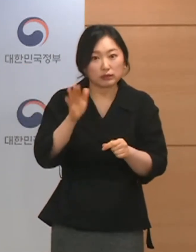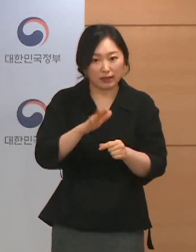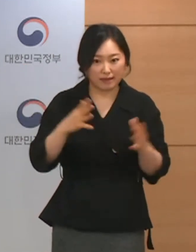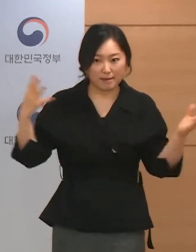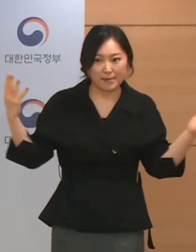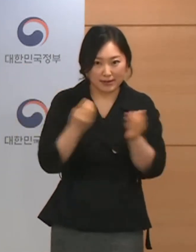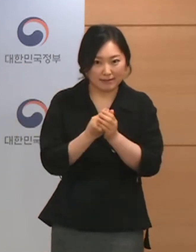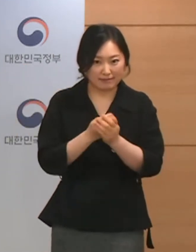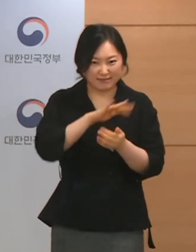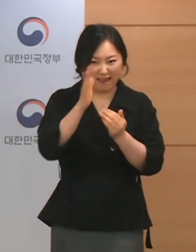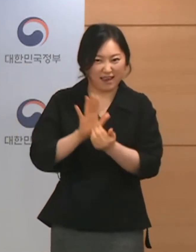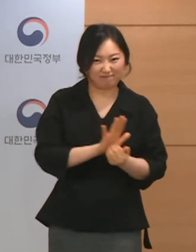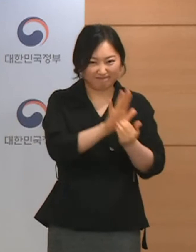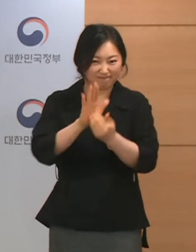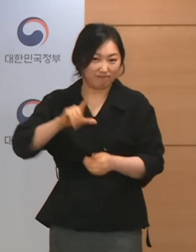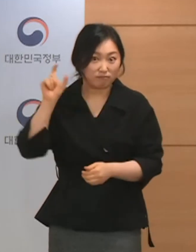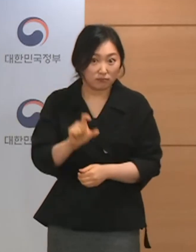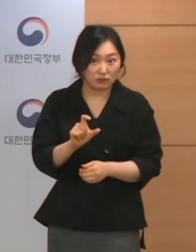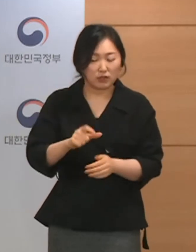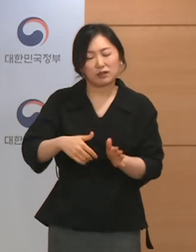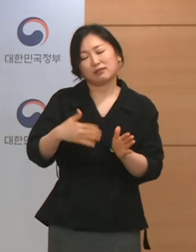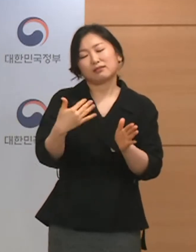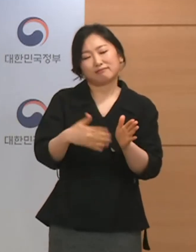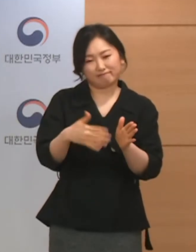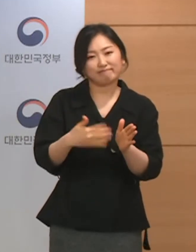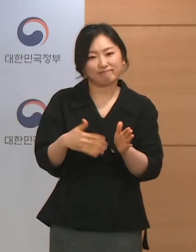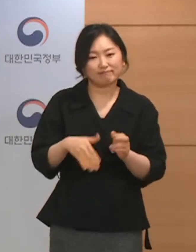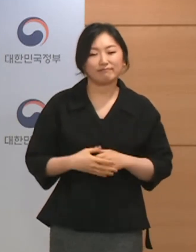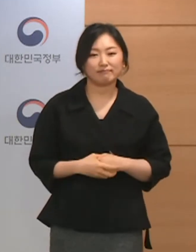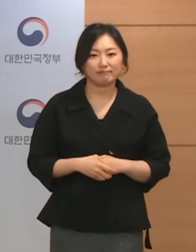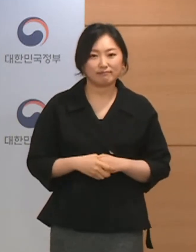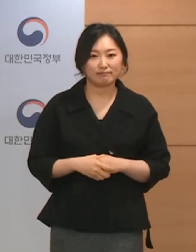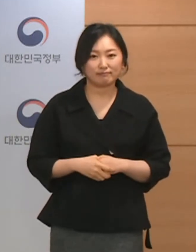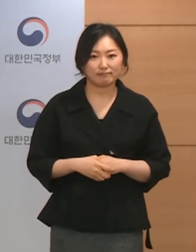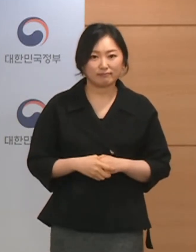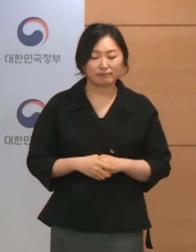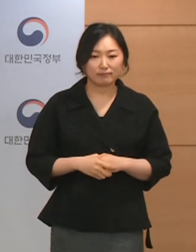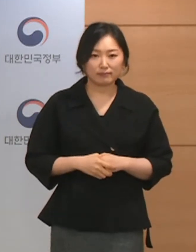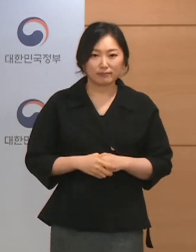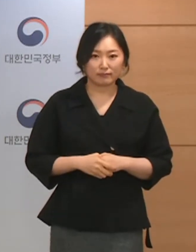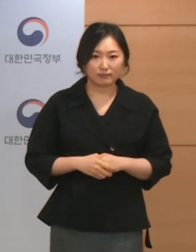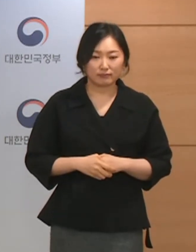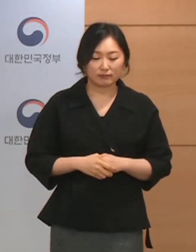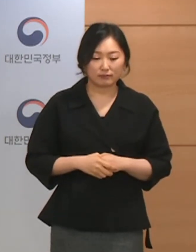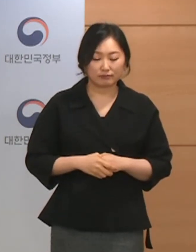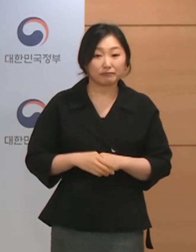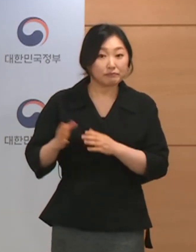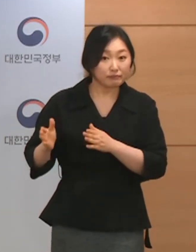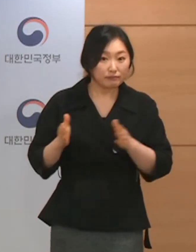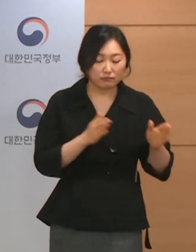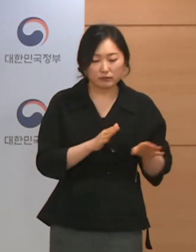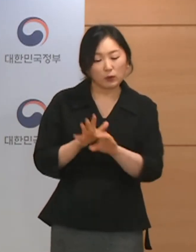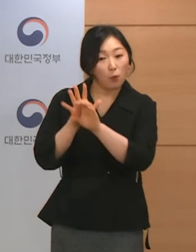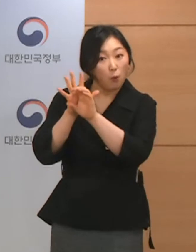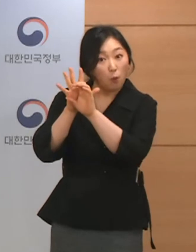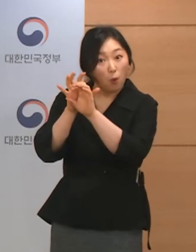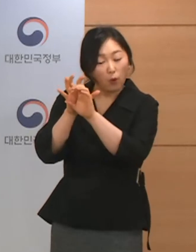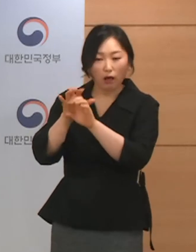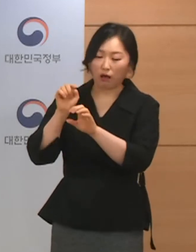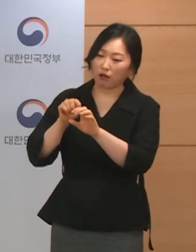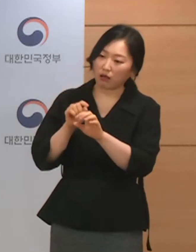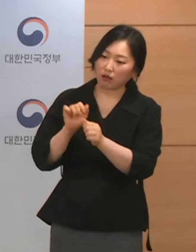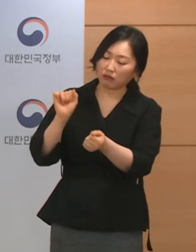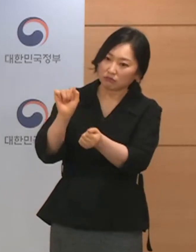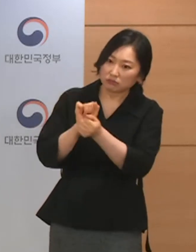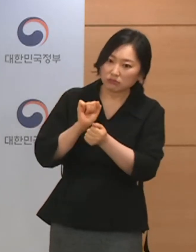정도로 충분한 접종이 진행된 것은 아닙니다. 반면에 코로나 바이러스에 대한 경계심이